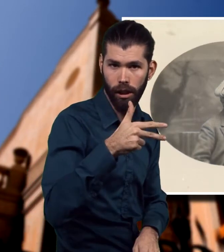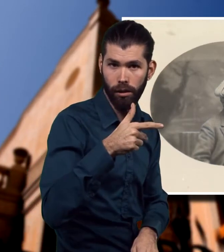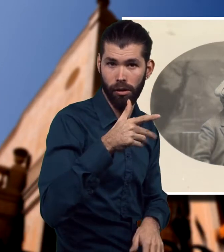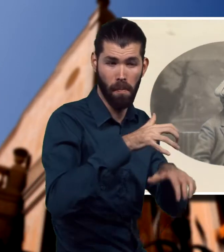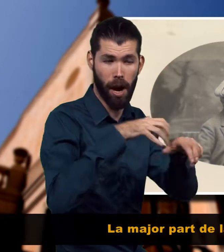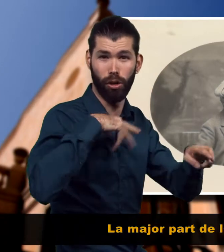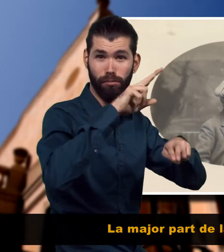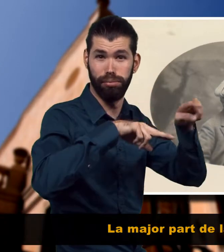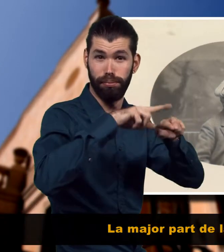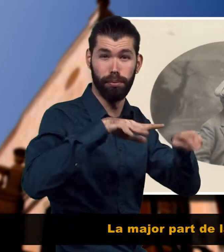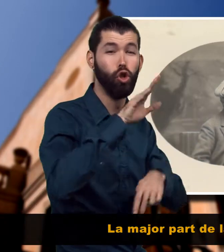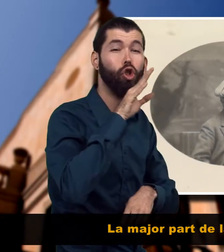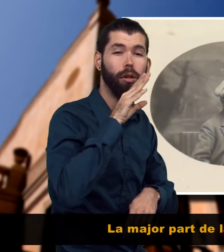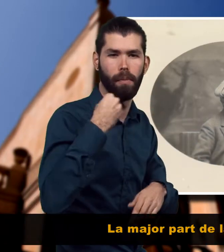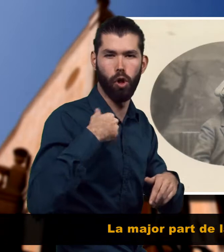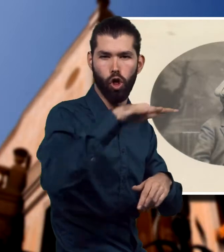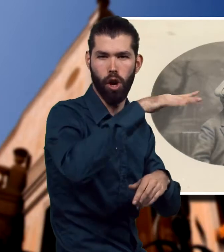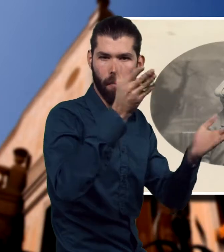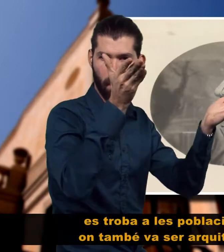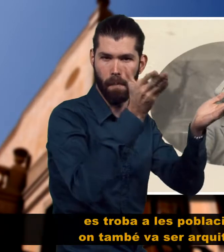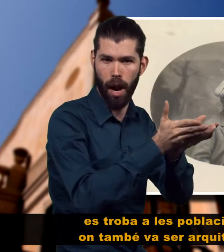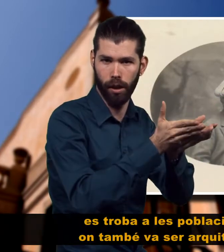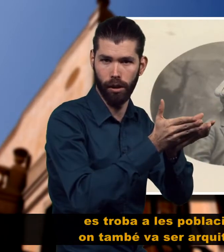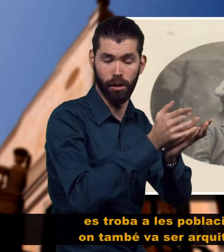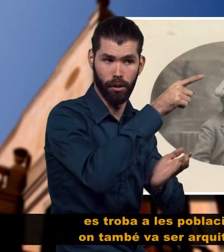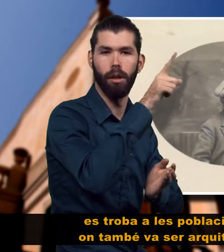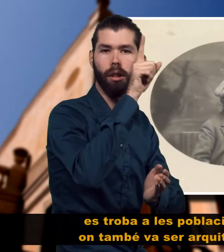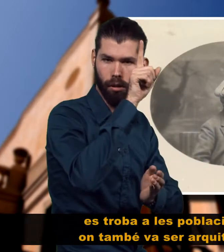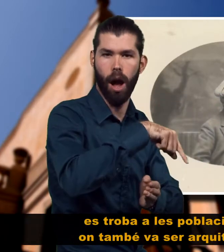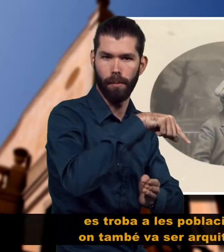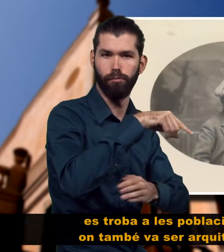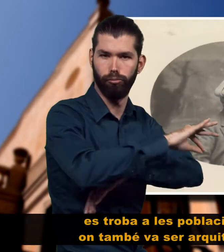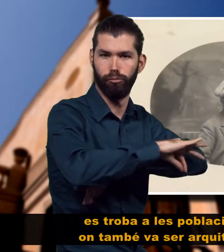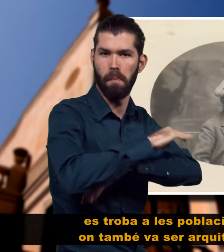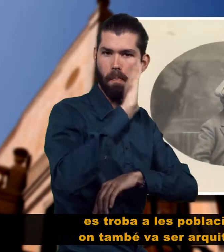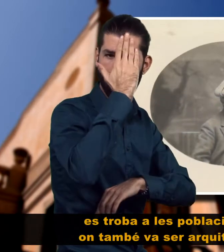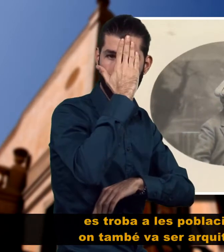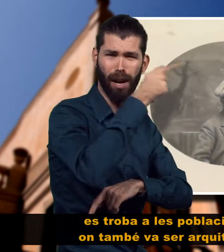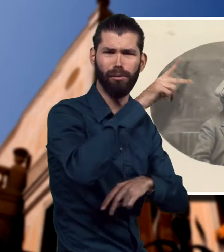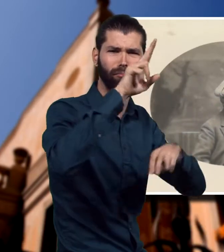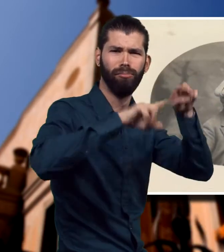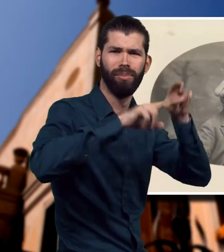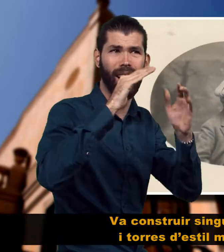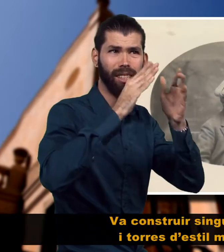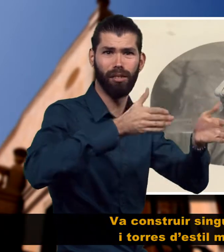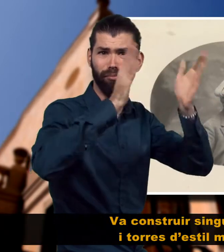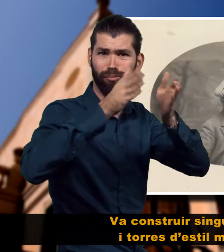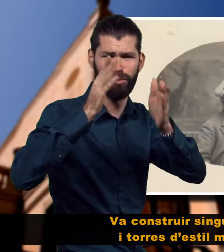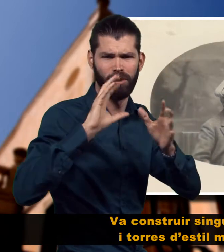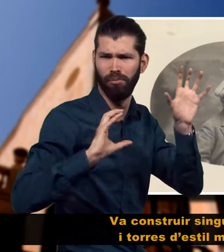La major part de la seva obra es troba a les poblacions bellesanes on també va ser arquitecte municipal. Va construir